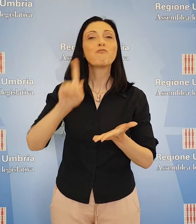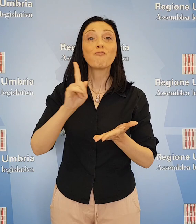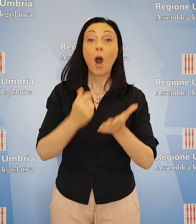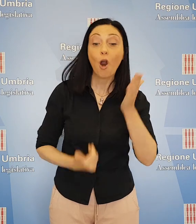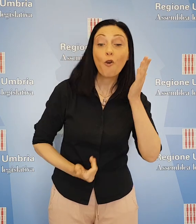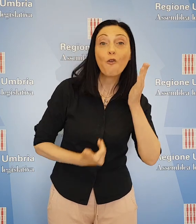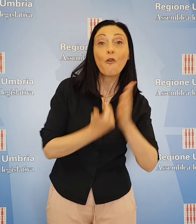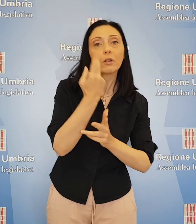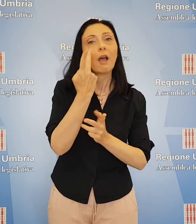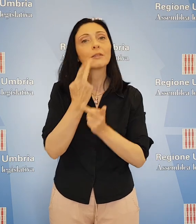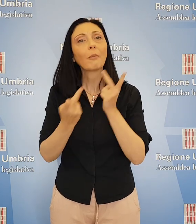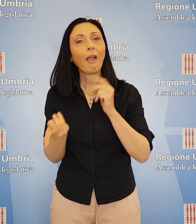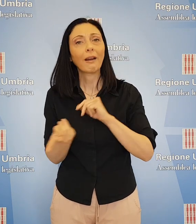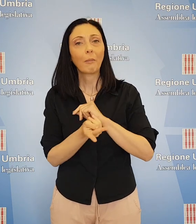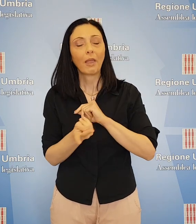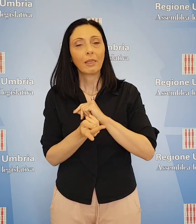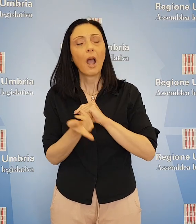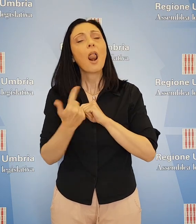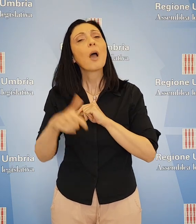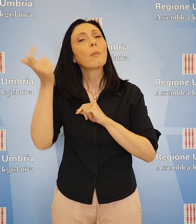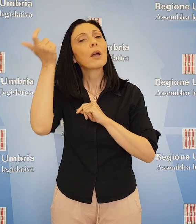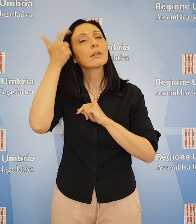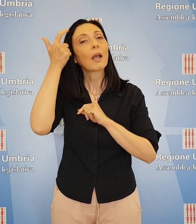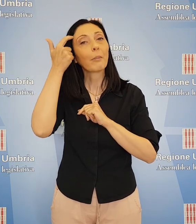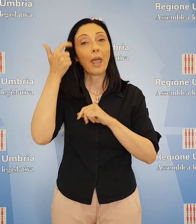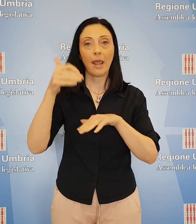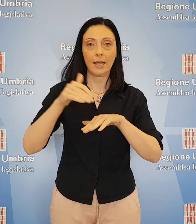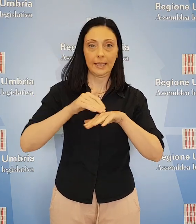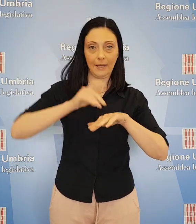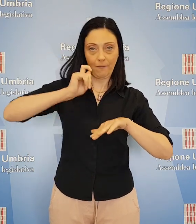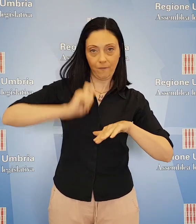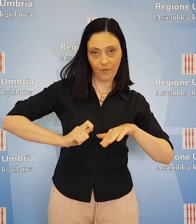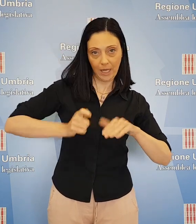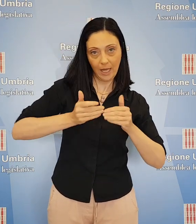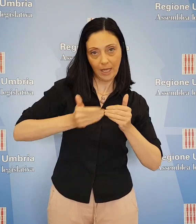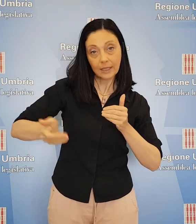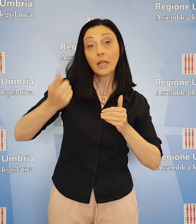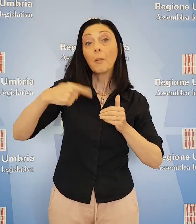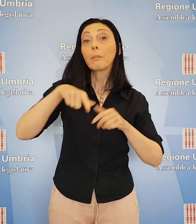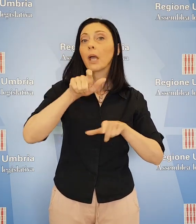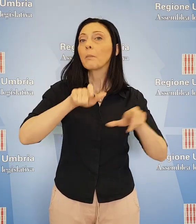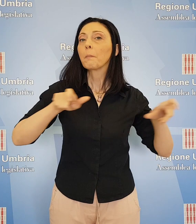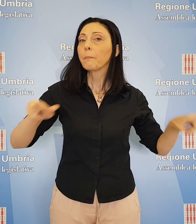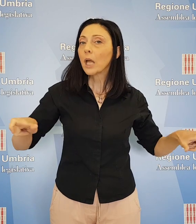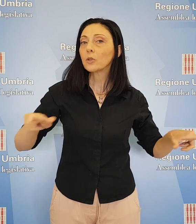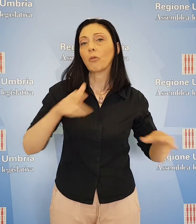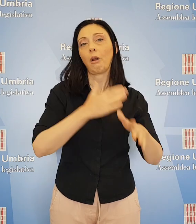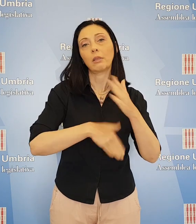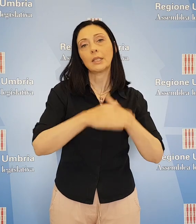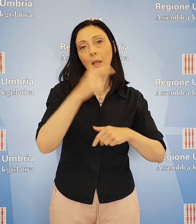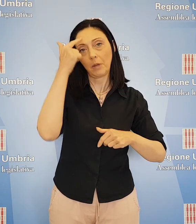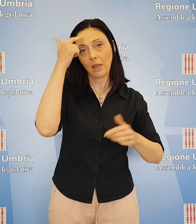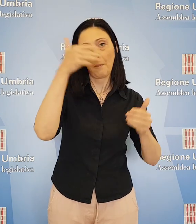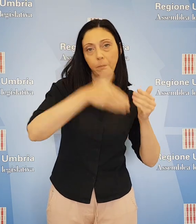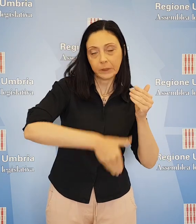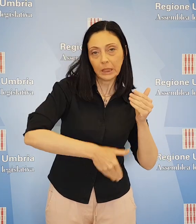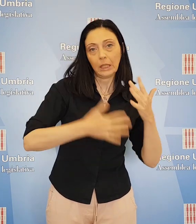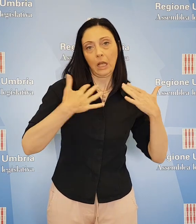avere una valenza innovativa e sperimentale e per sapere quando verranno attivati dei servizi alle persone affette da disabilità